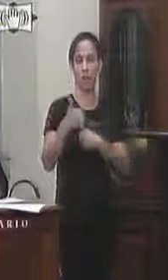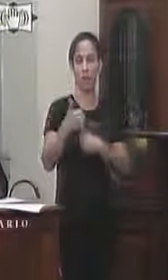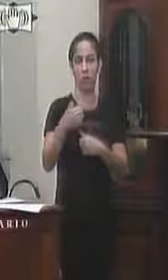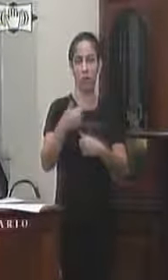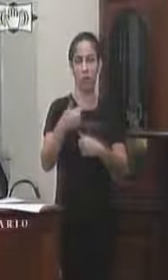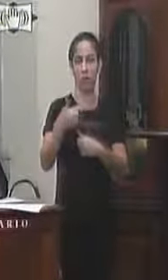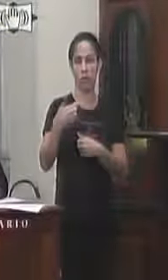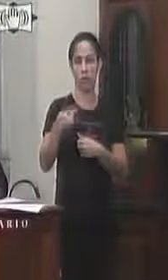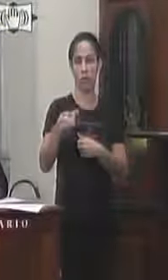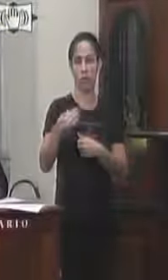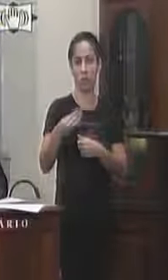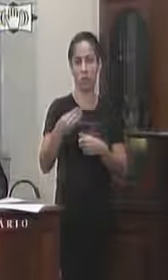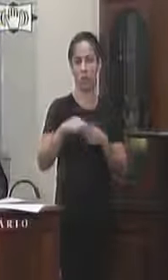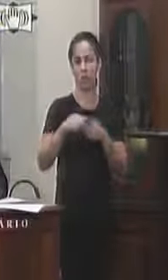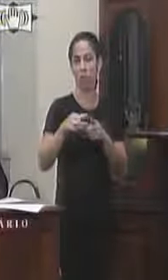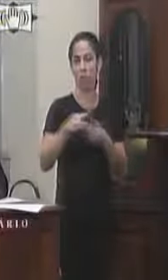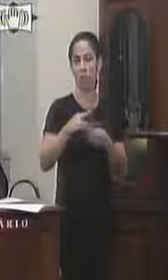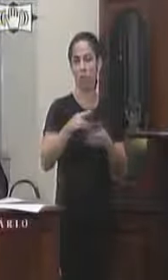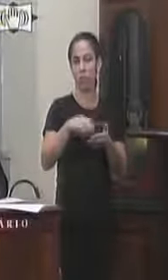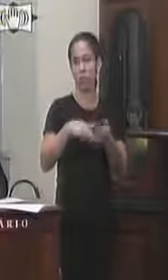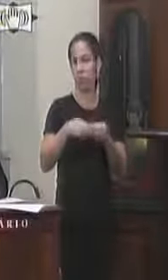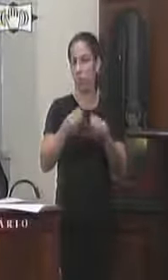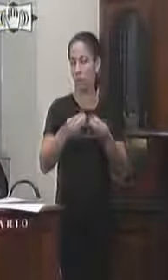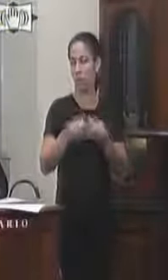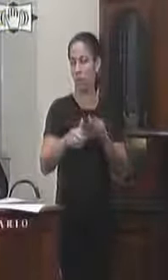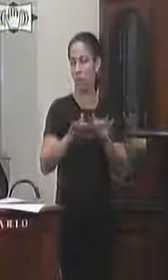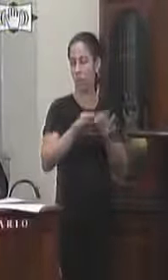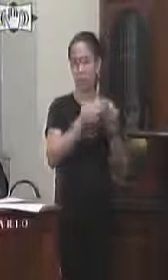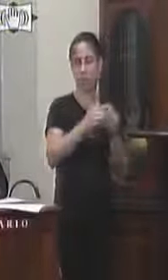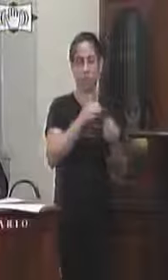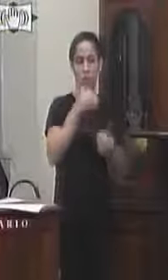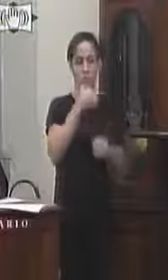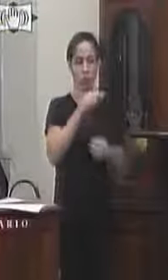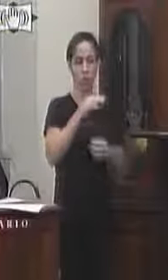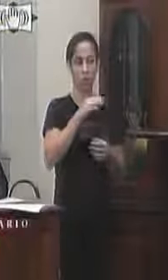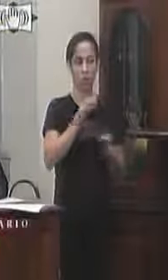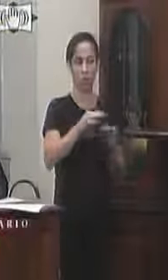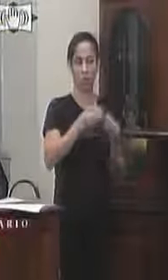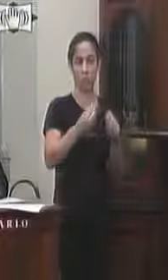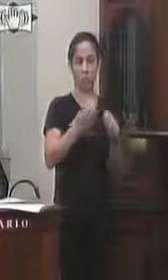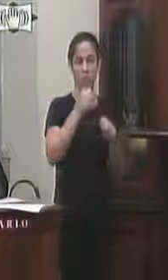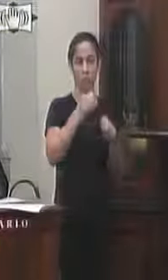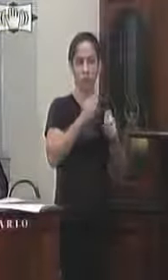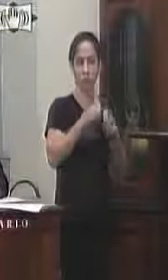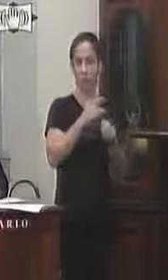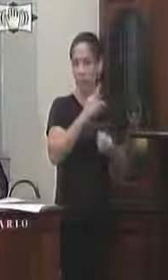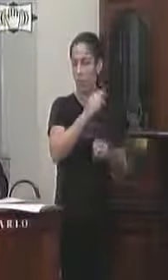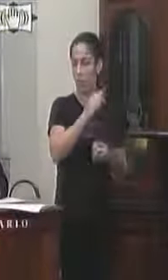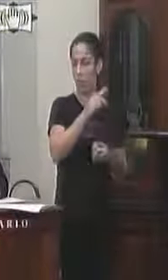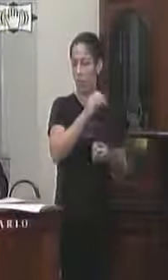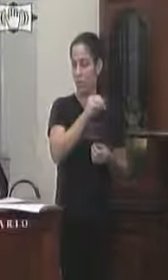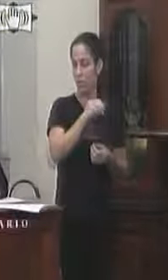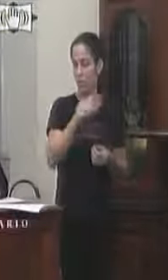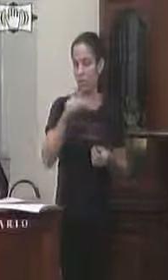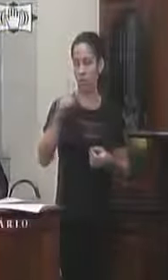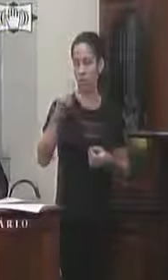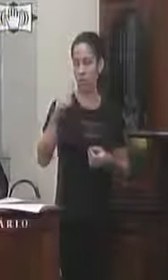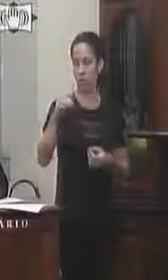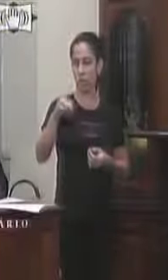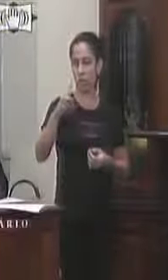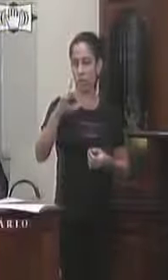requer ao ministério da mulher família dos direitos humanos aos cuidados do senhor Paulo Fernando de Mello da Costa